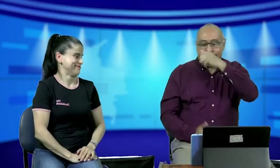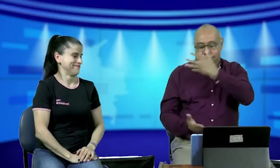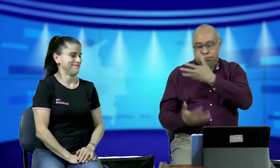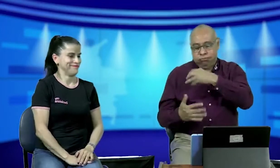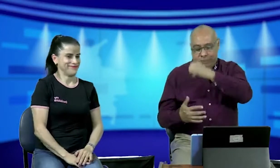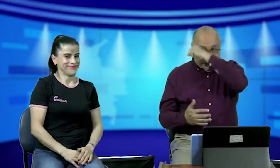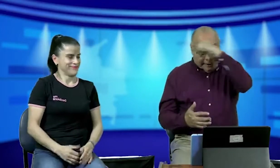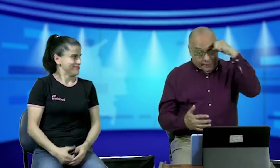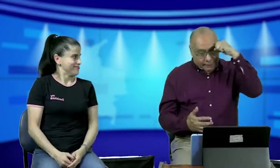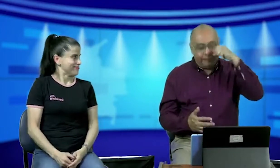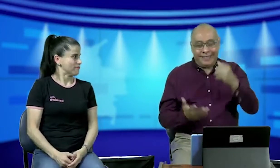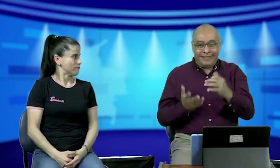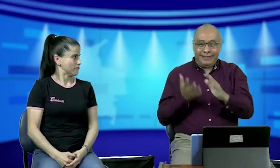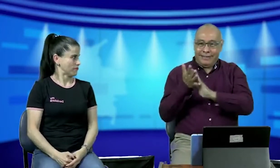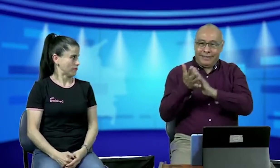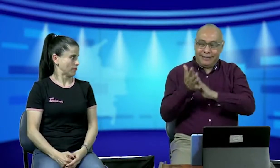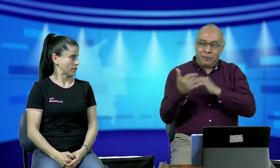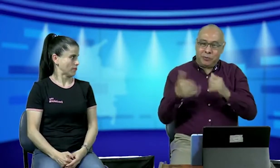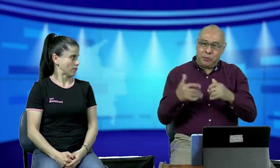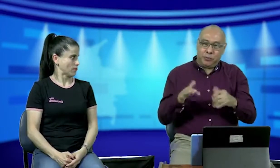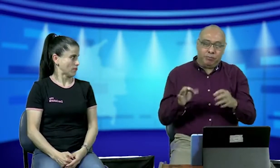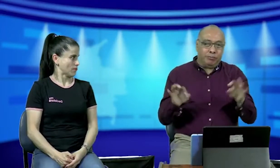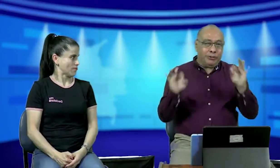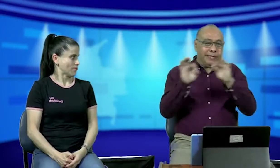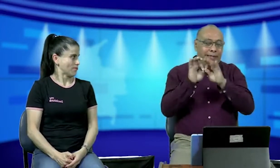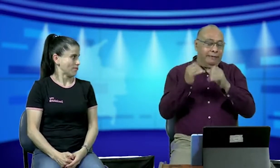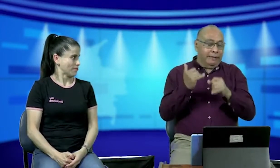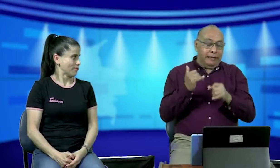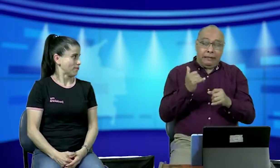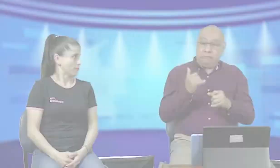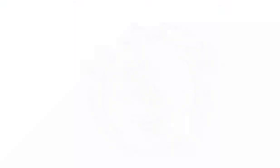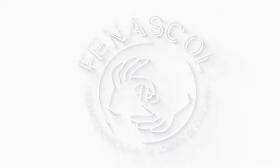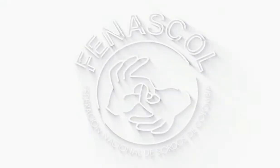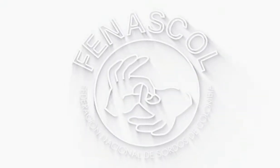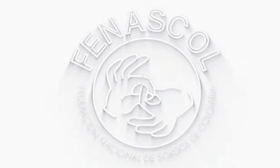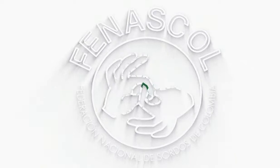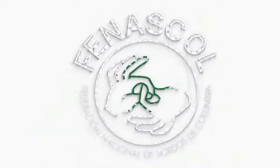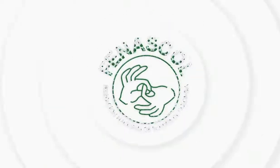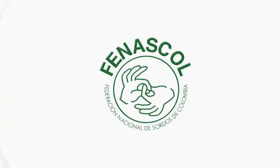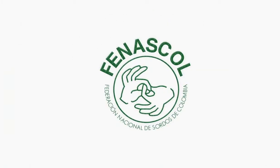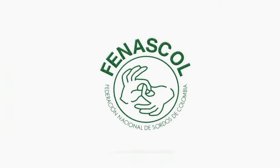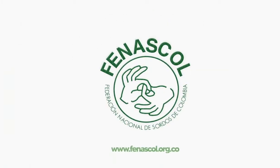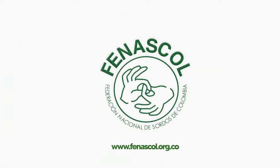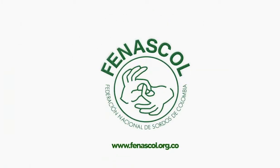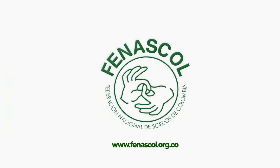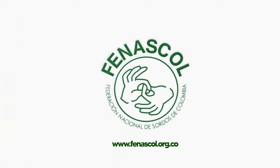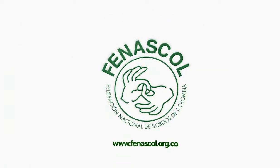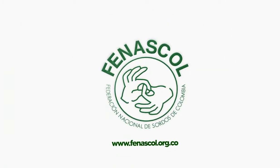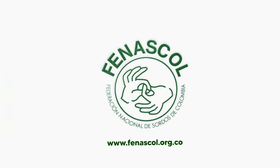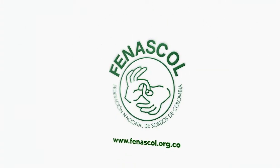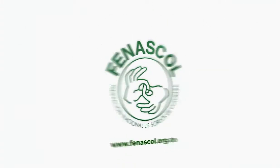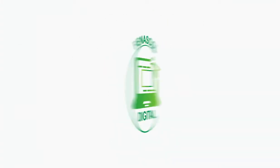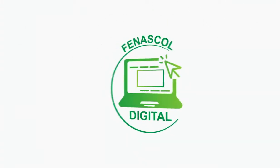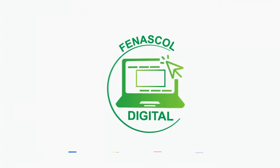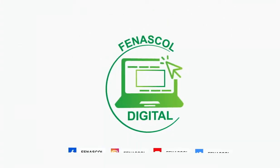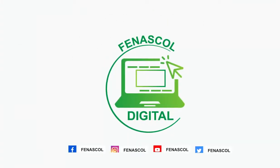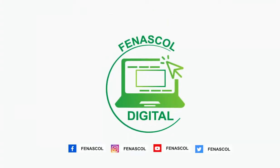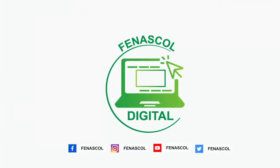así es gracias Sandra a veces me confundo de la semana no no no no